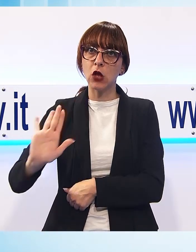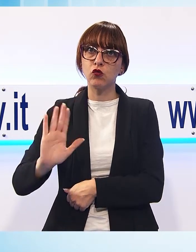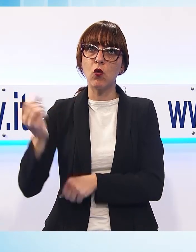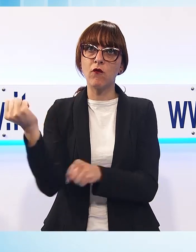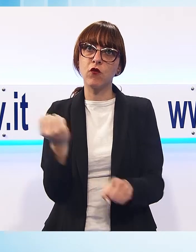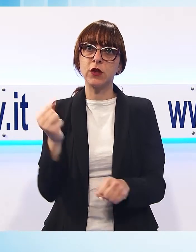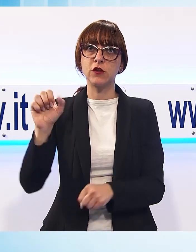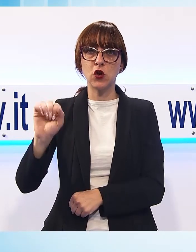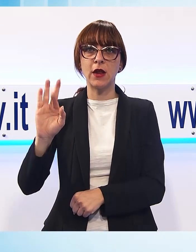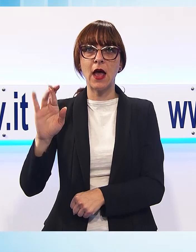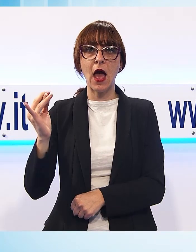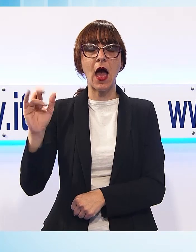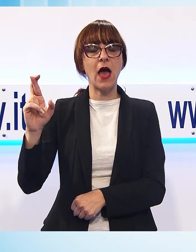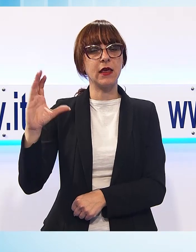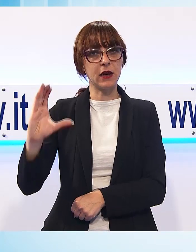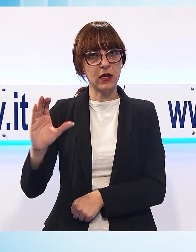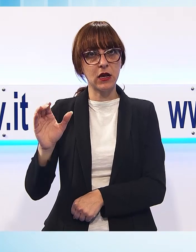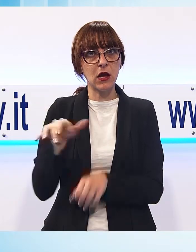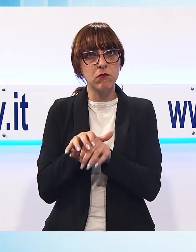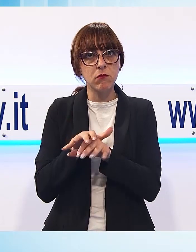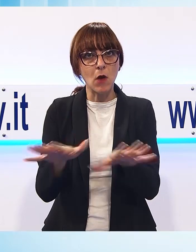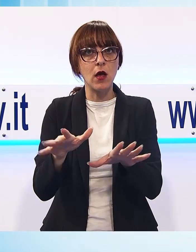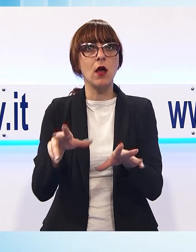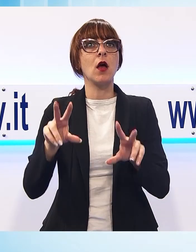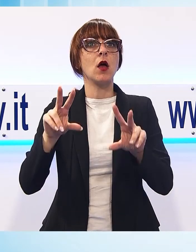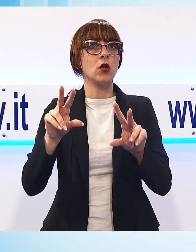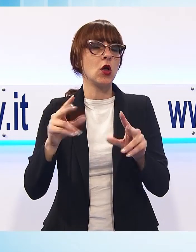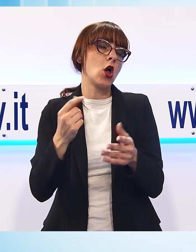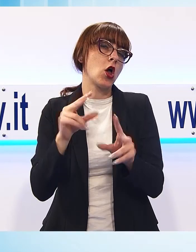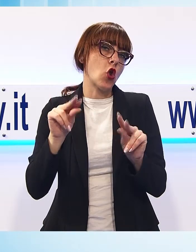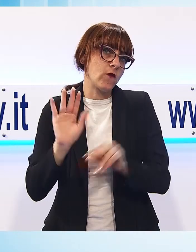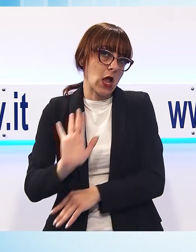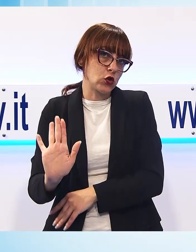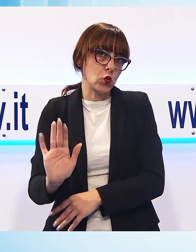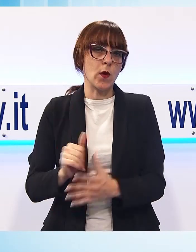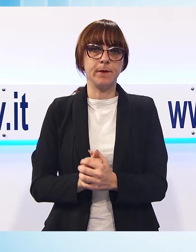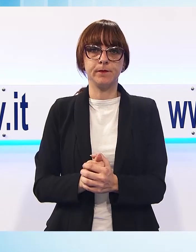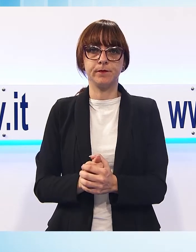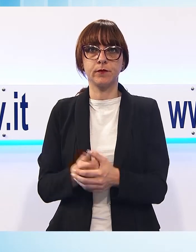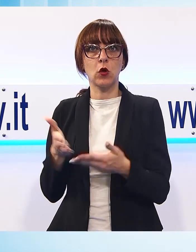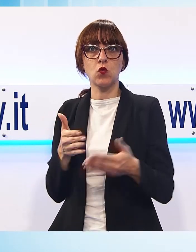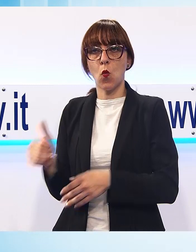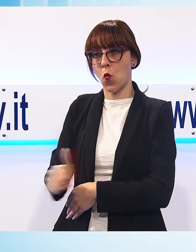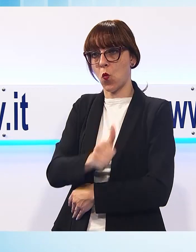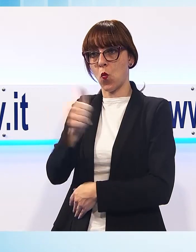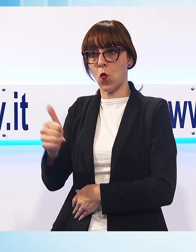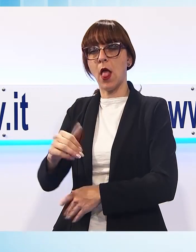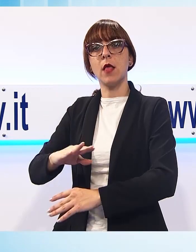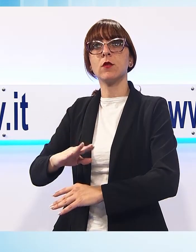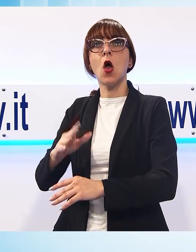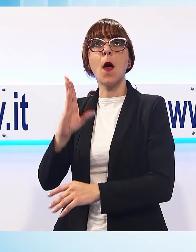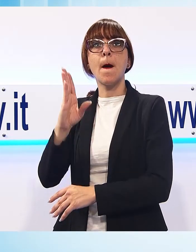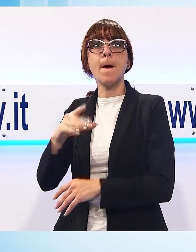nelle manifestazioni nazionali di AIRC che anche in qualunque altro momento, tutti gli sportelli della banca